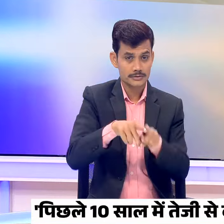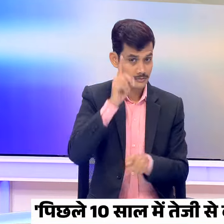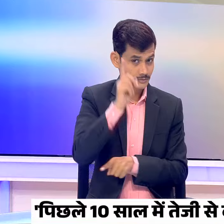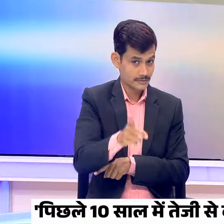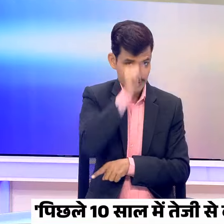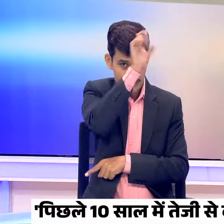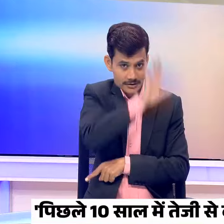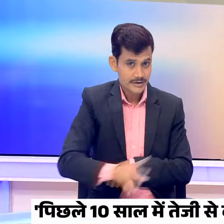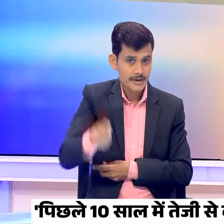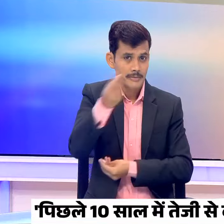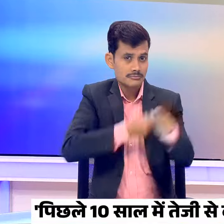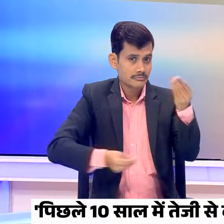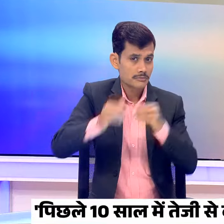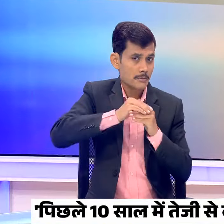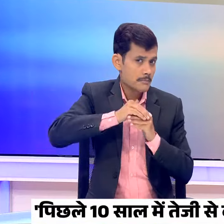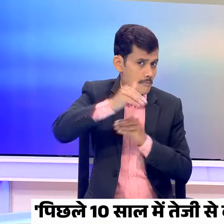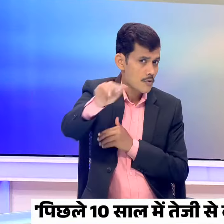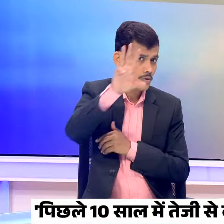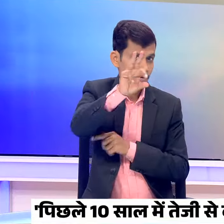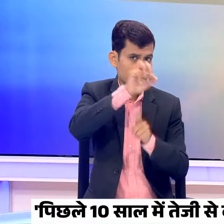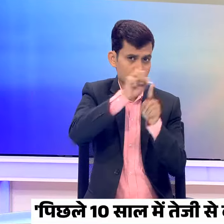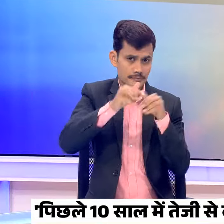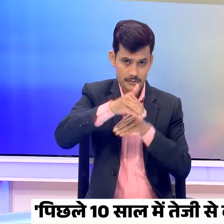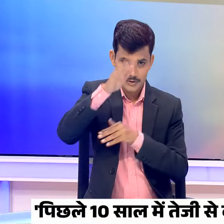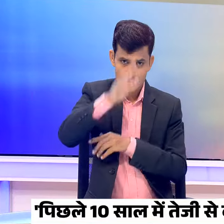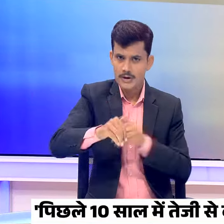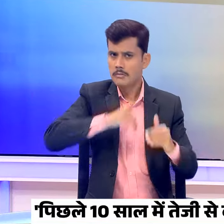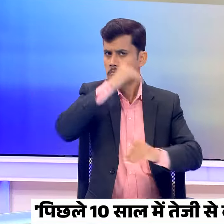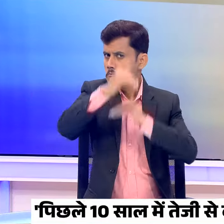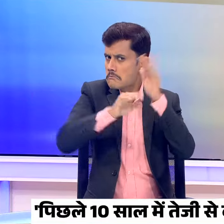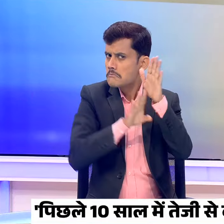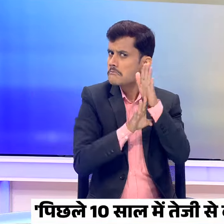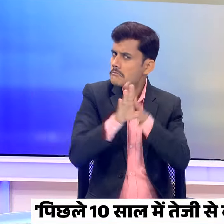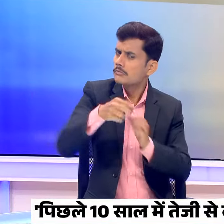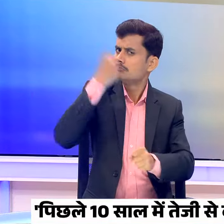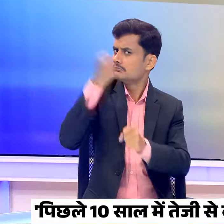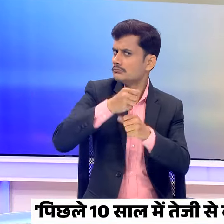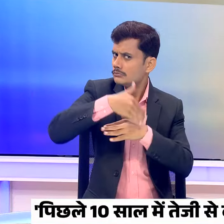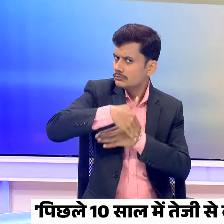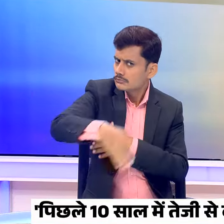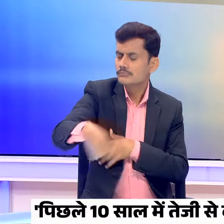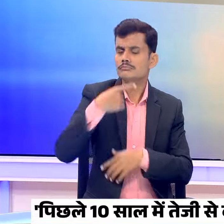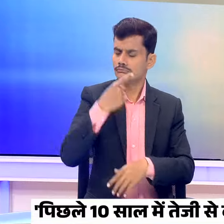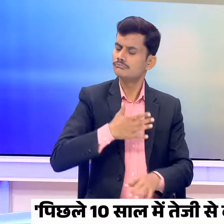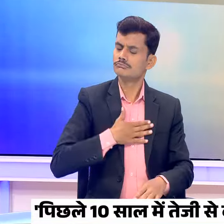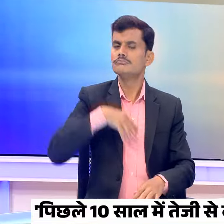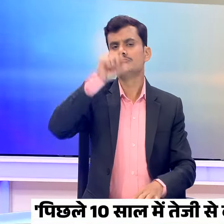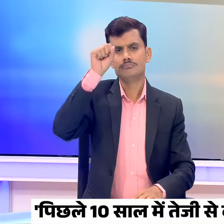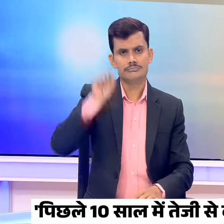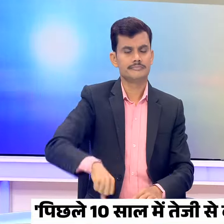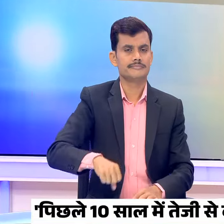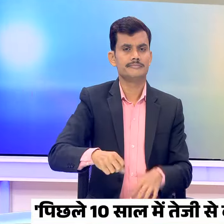अर्थव्यवस्था करीब 90 पीजदी बढ़ी सतत विकास आगे भी जारी रहने का जताया भरोसा